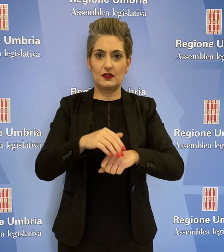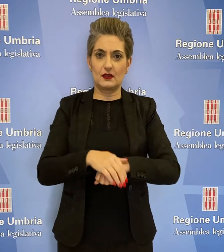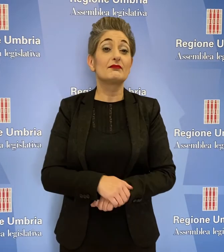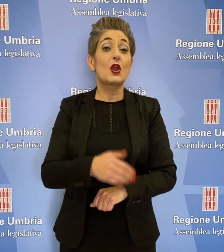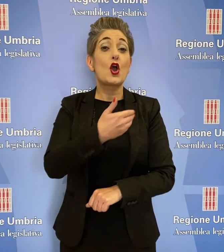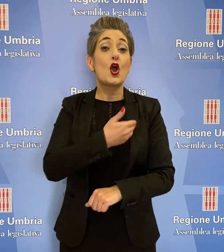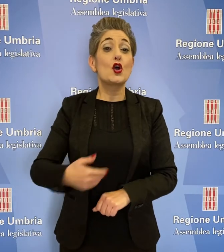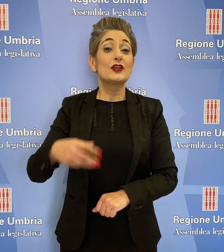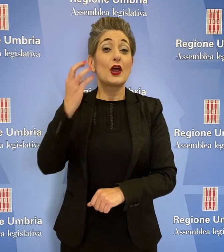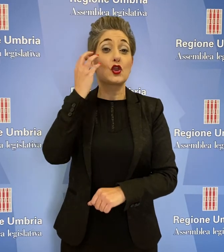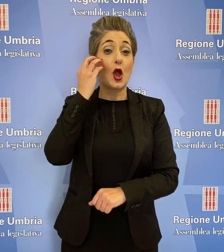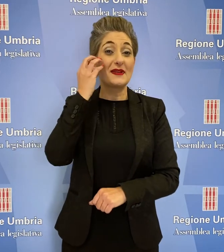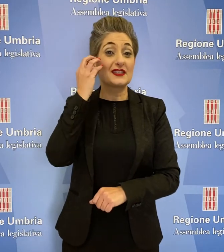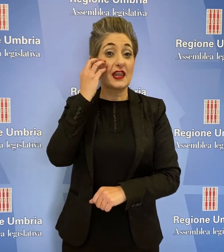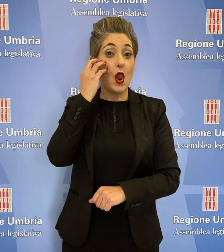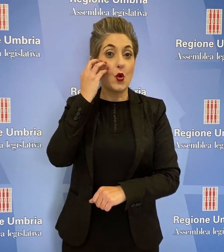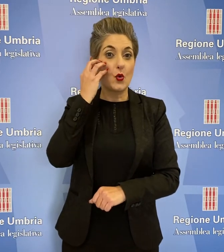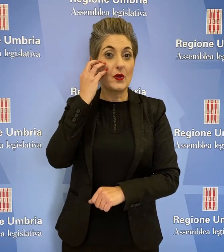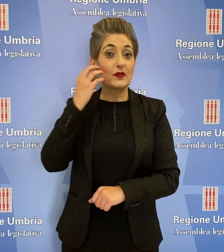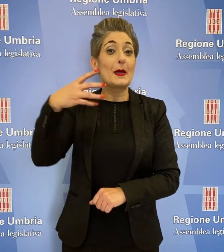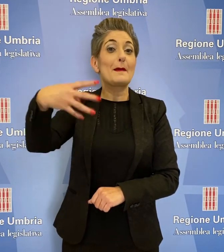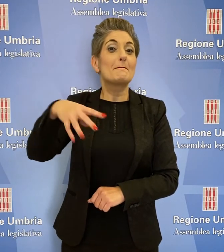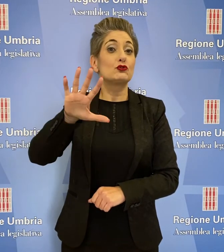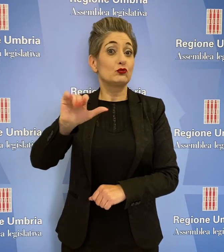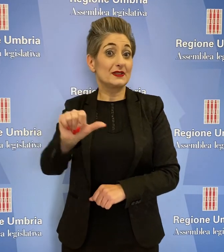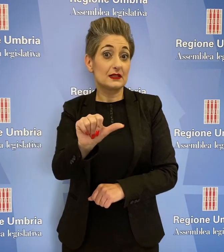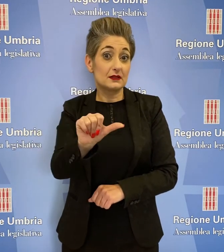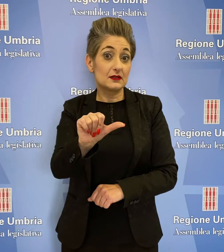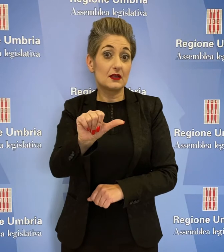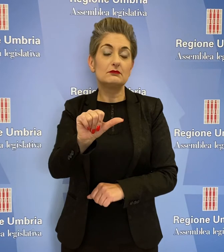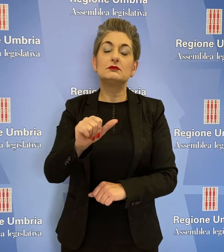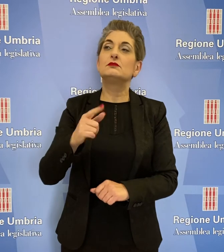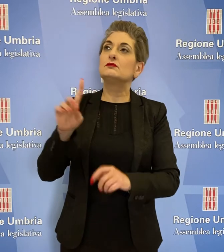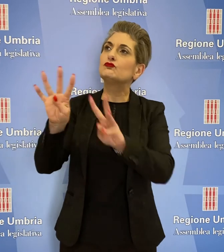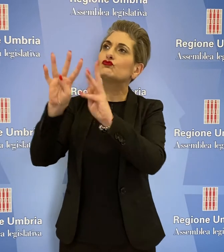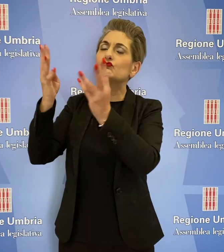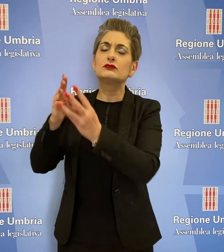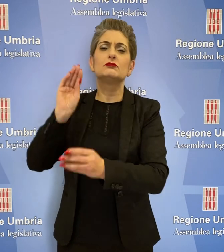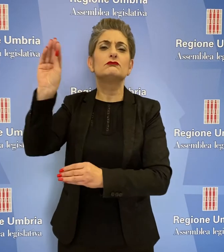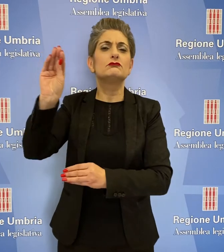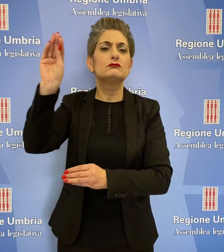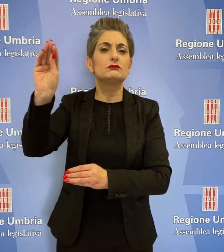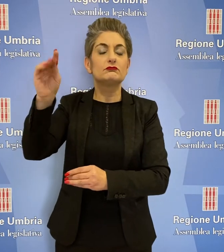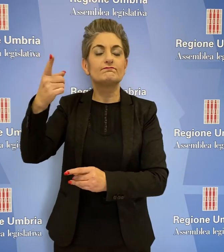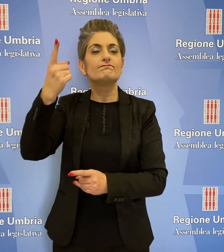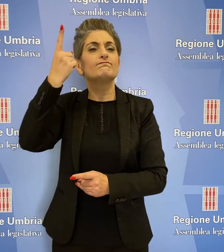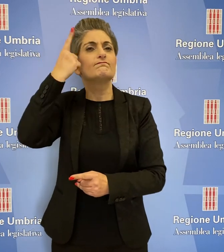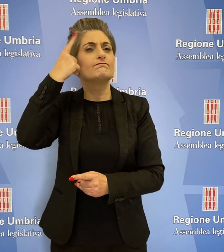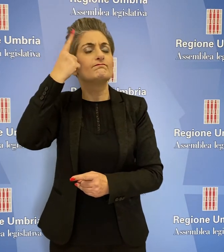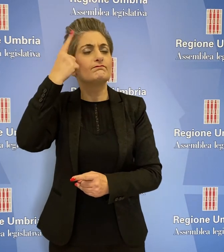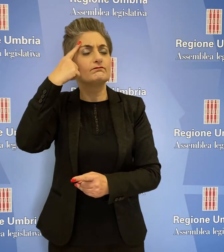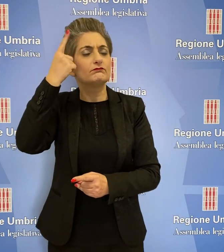Thomas De Luca, Movimento 5 Stelle, ha domandato a quanto ammonta